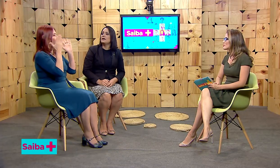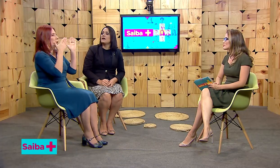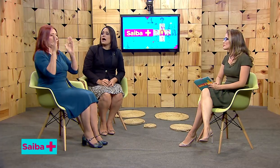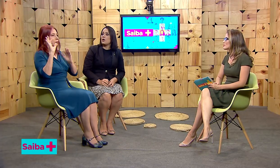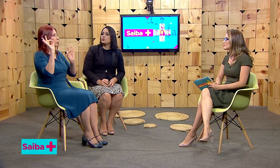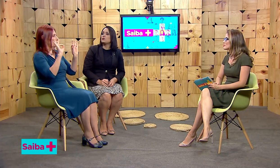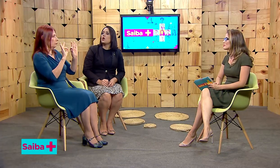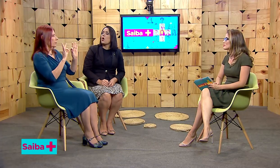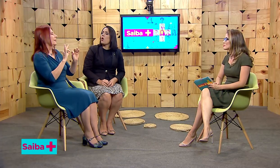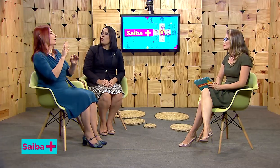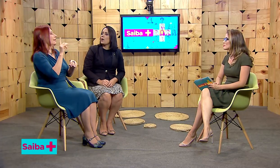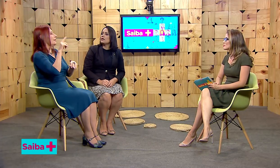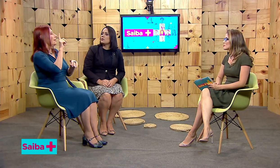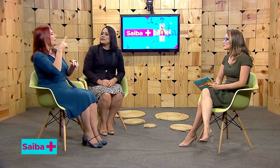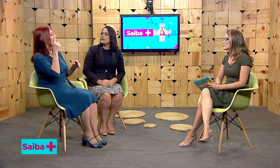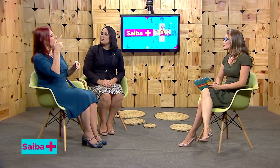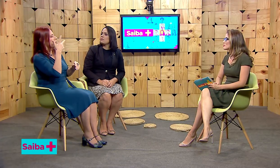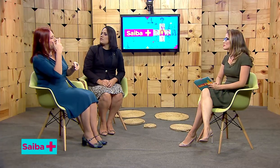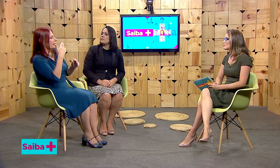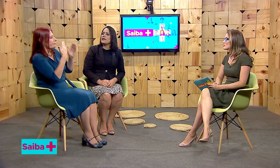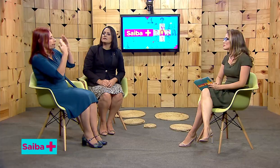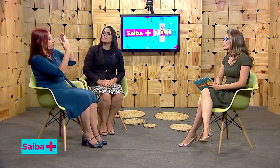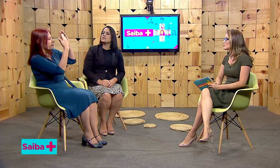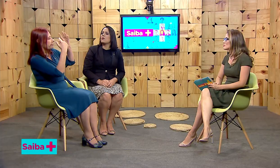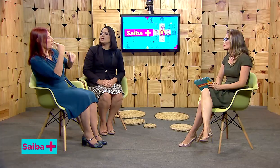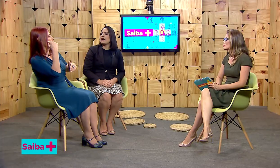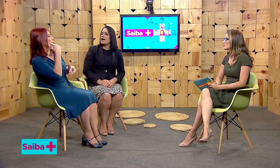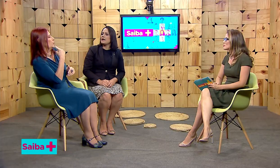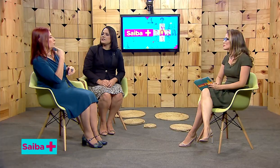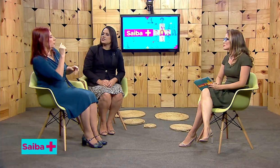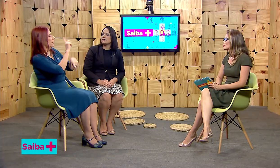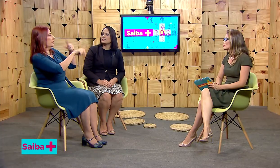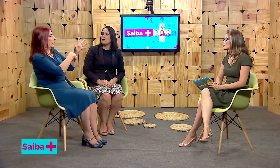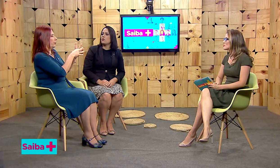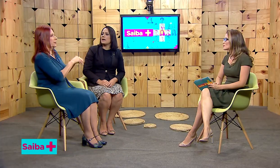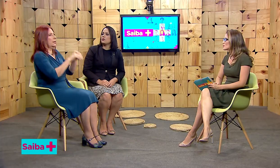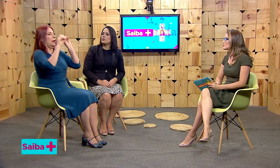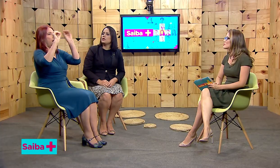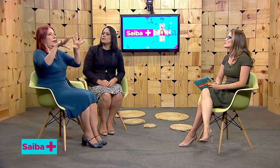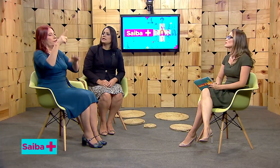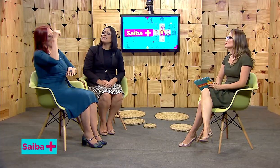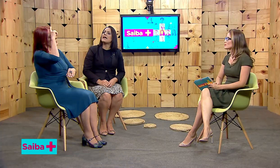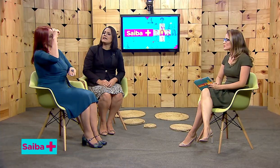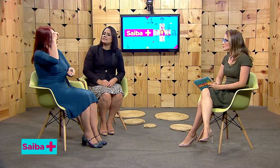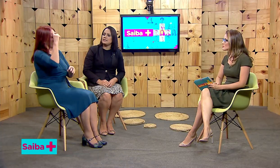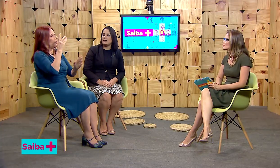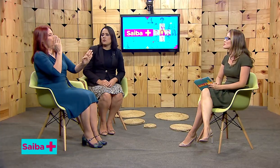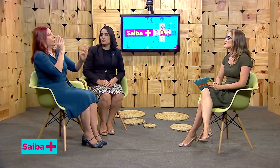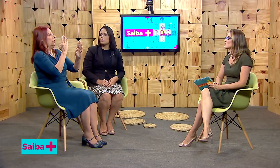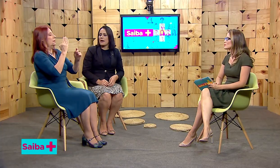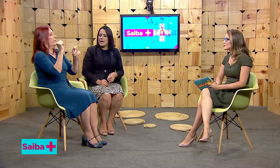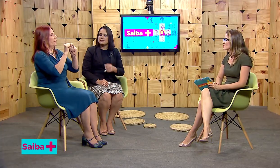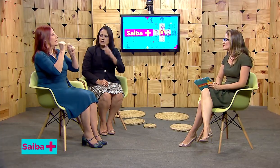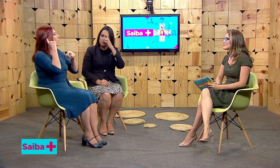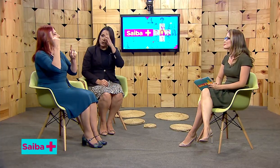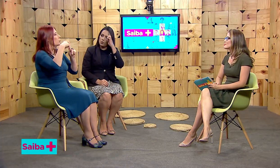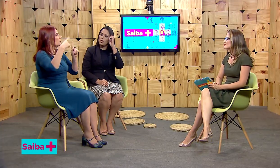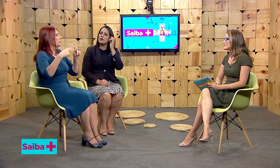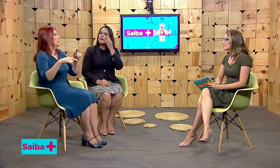ou quando ele não movimenta o seu olhar em direção a algum barulho. E aí sim, alguns pais, eles procuram